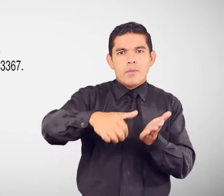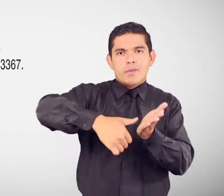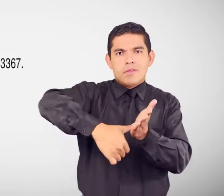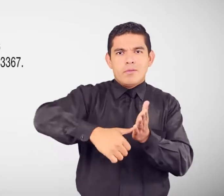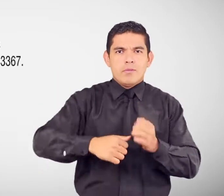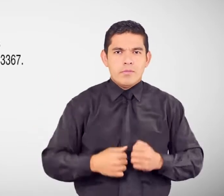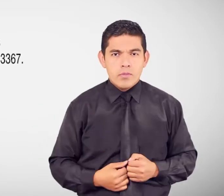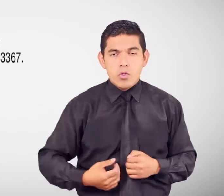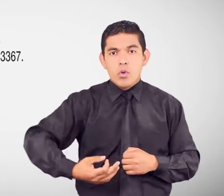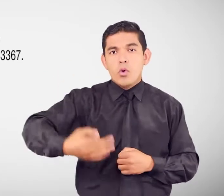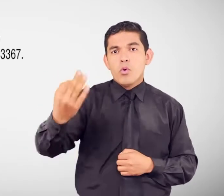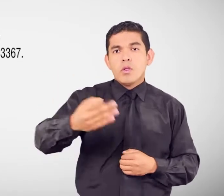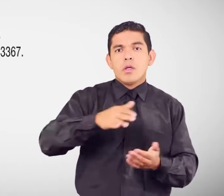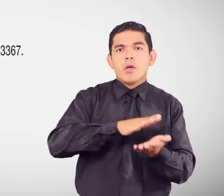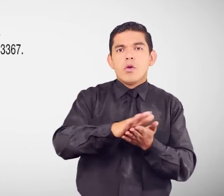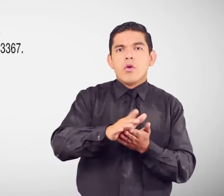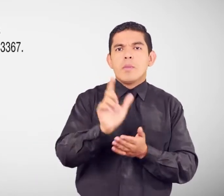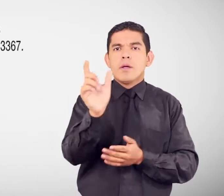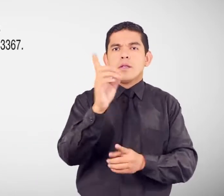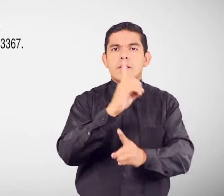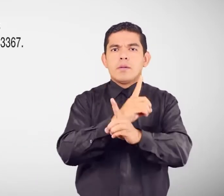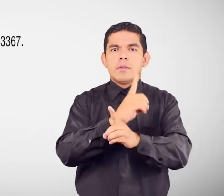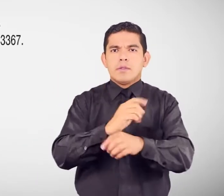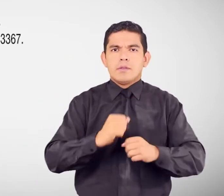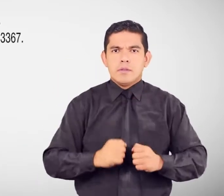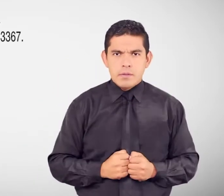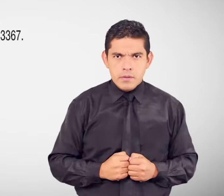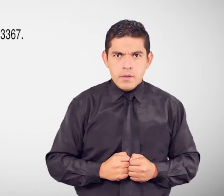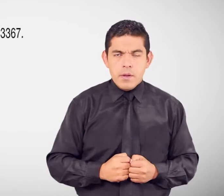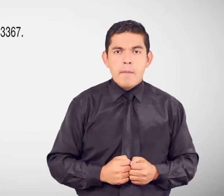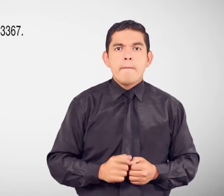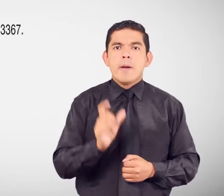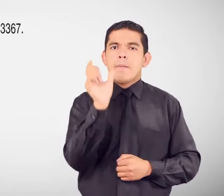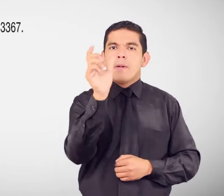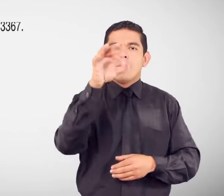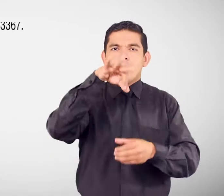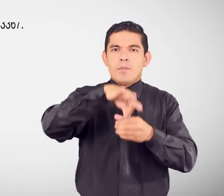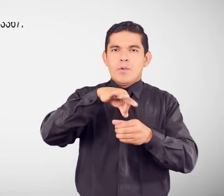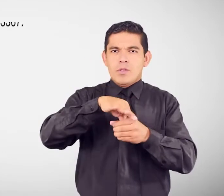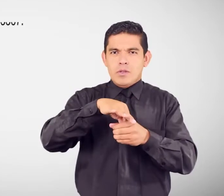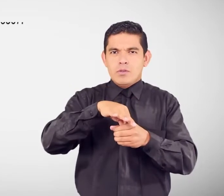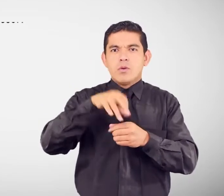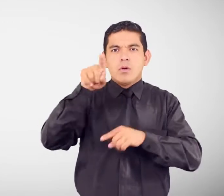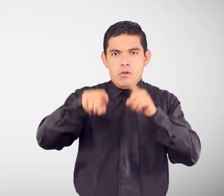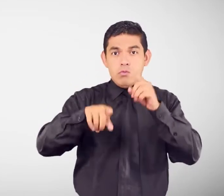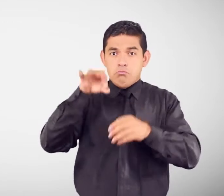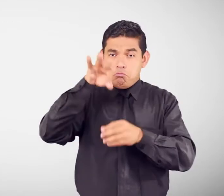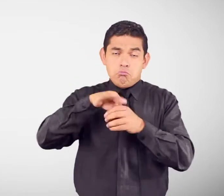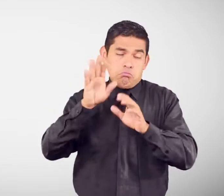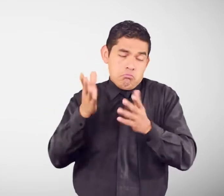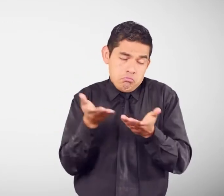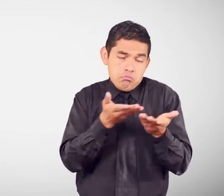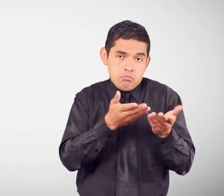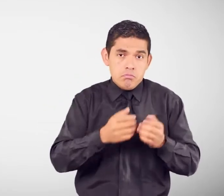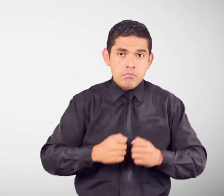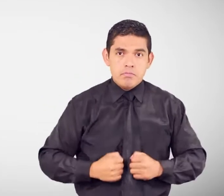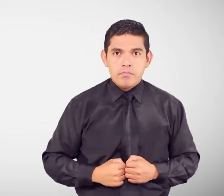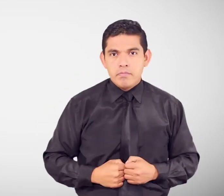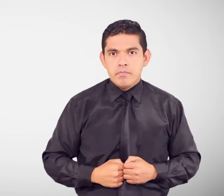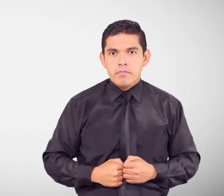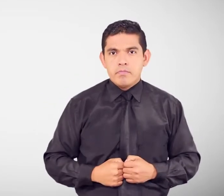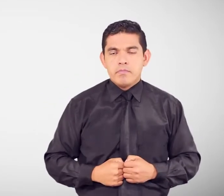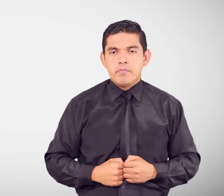cédula Original y copia del carné de discapacidad Papeleta de votación En el caso de haber ejercido el derecho Al voto